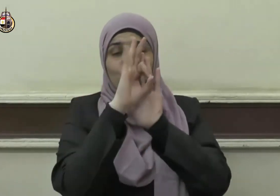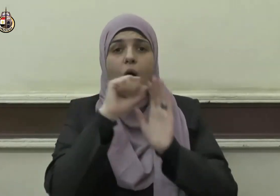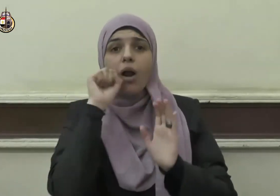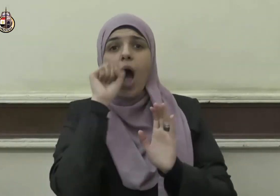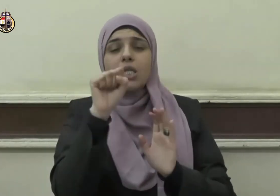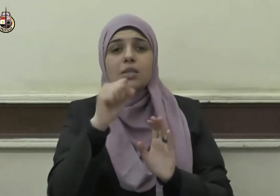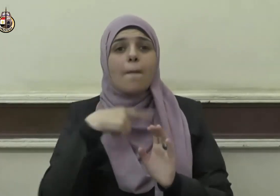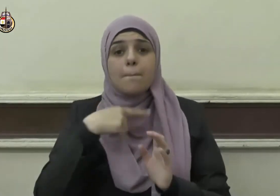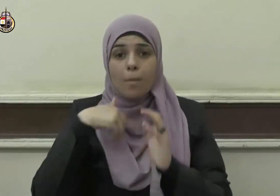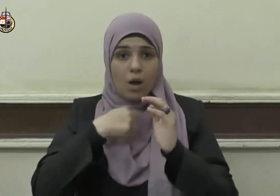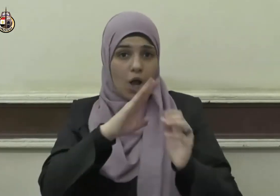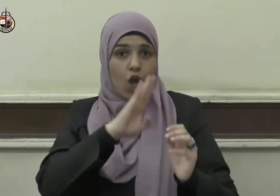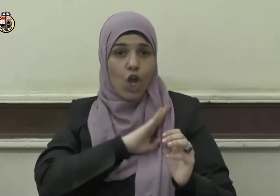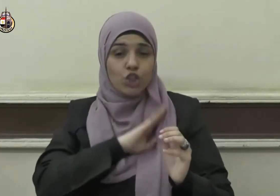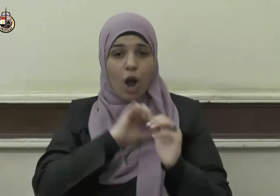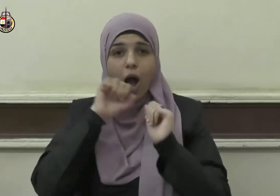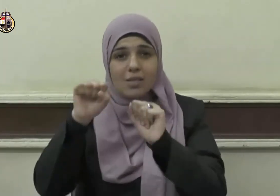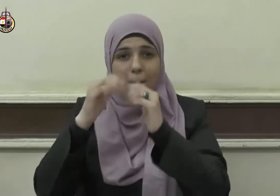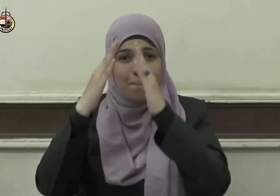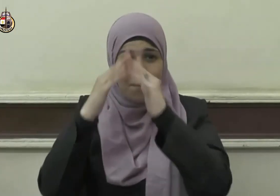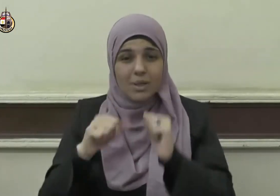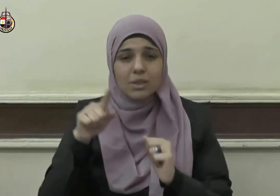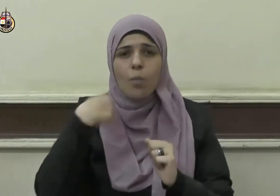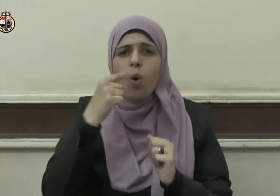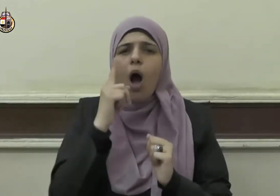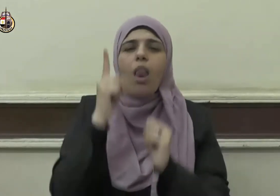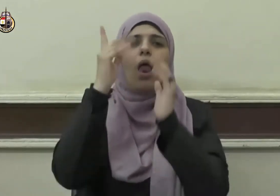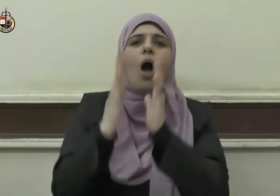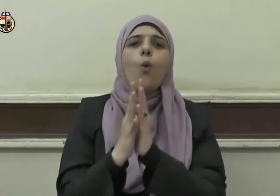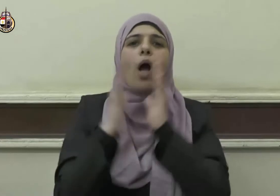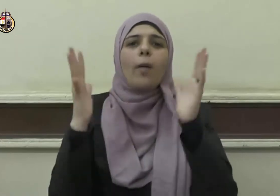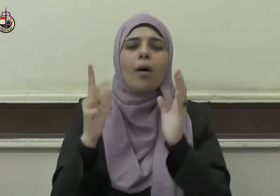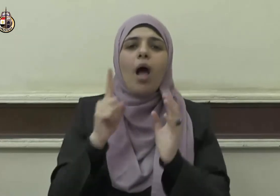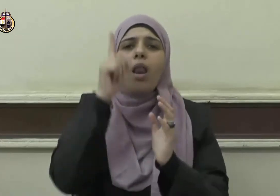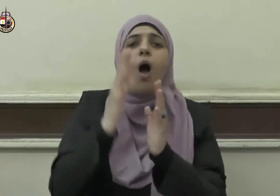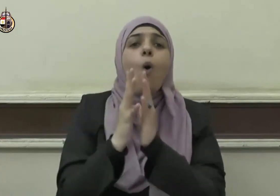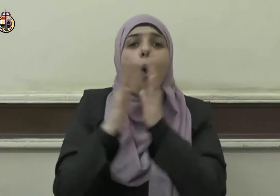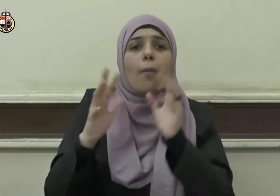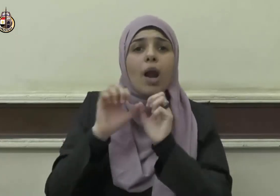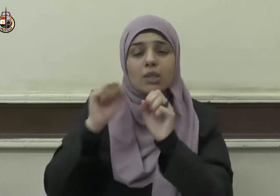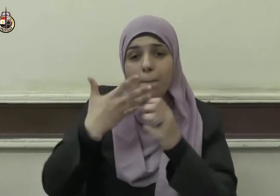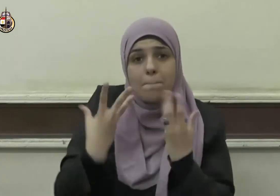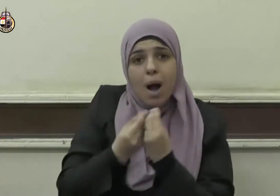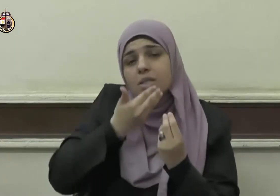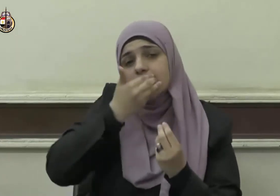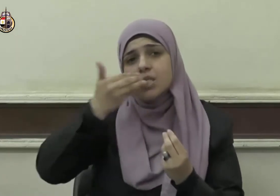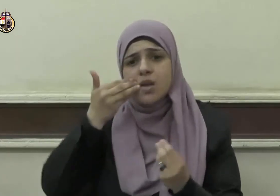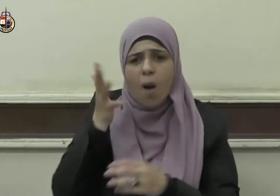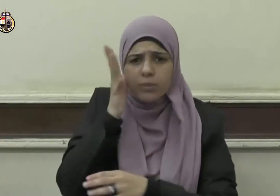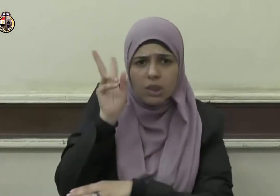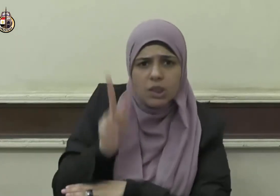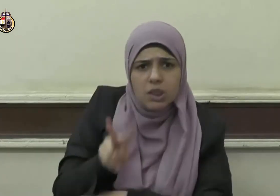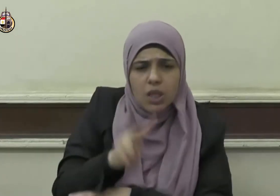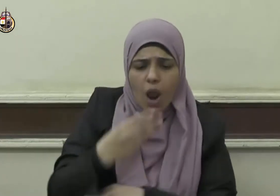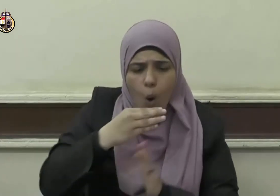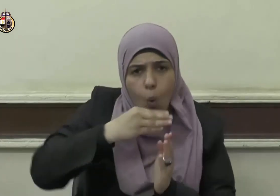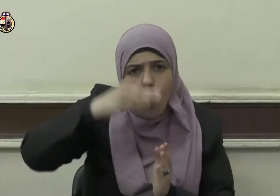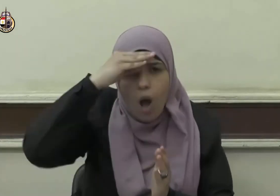المصري الله أكبر مع الصيام والقيام والقرآن والبعاء